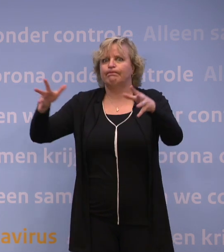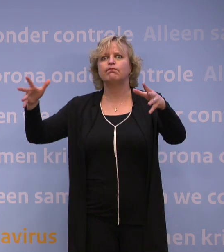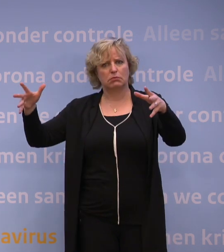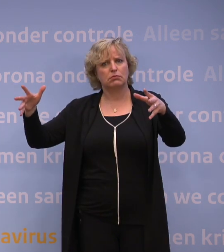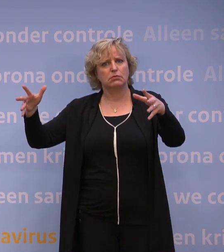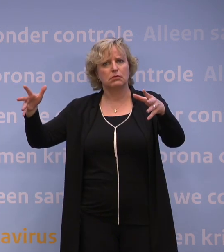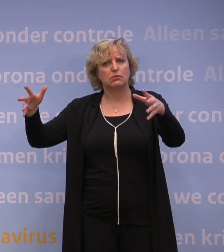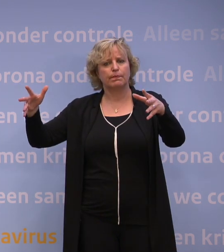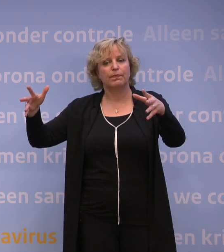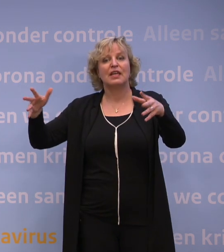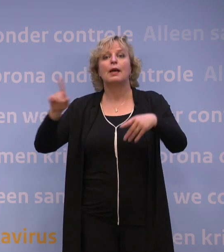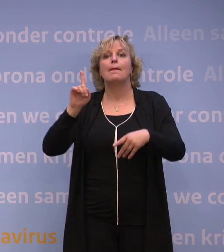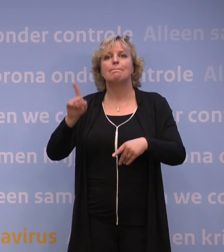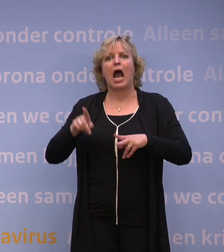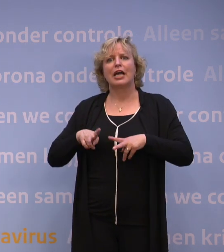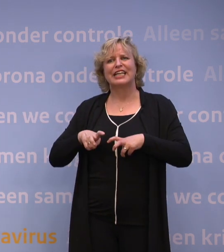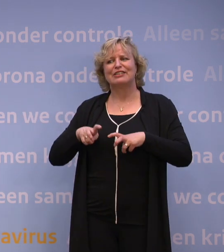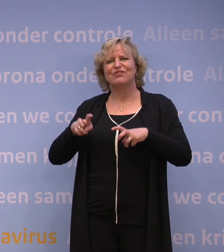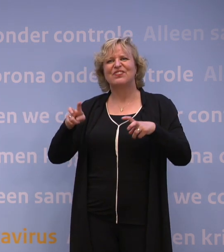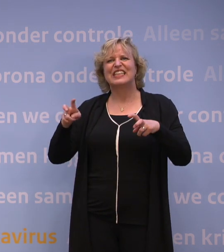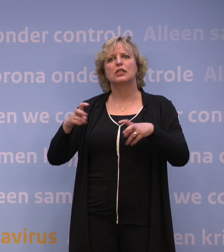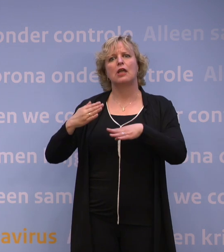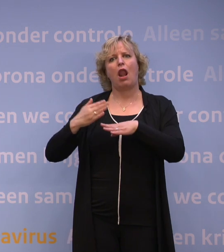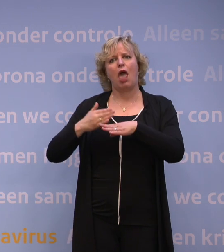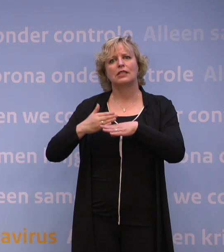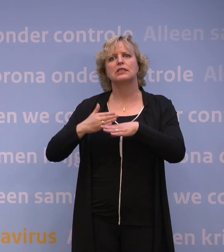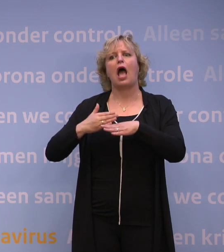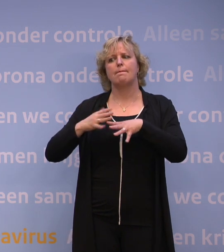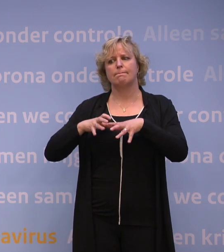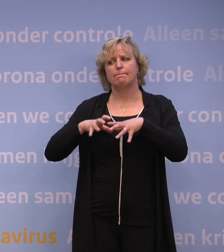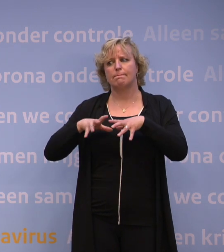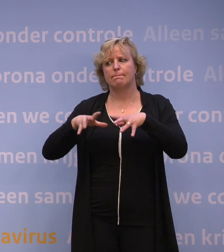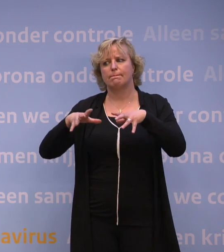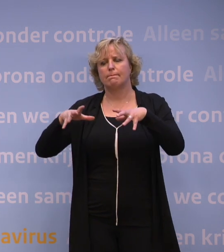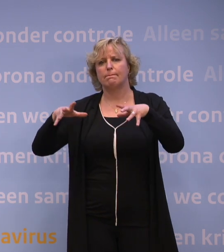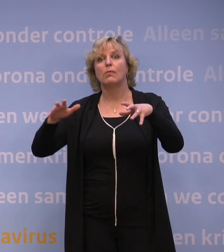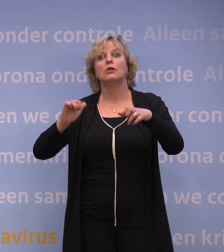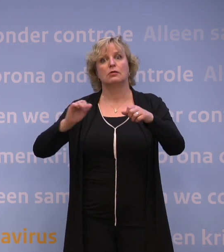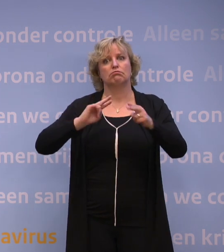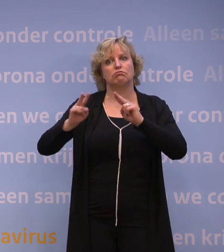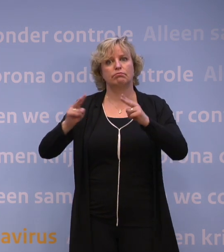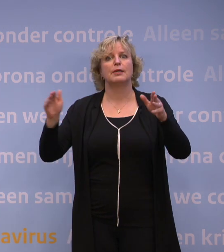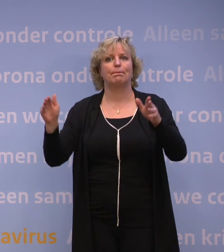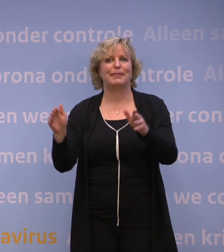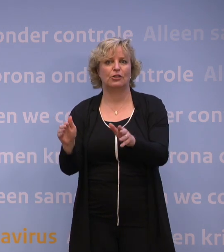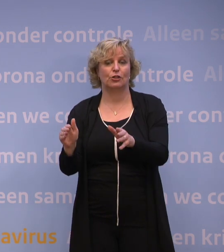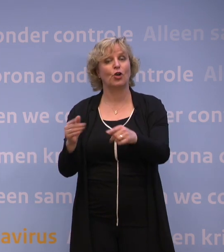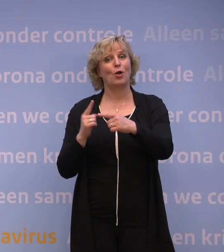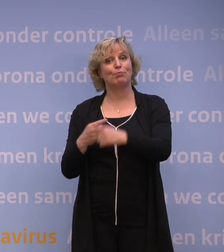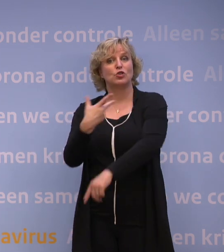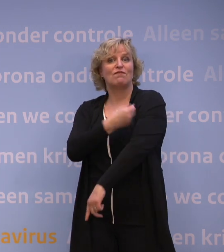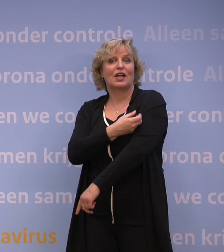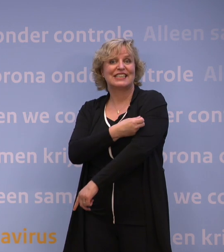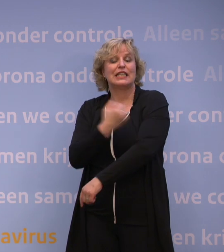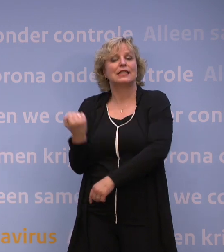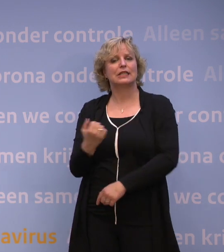het virus zich zo langzaam verspreidt, daalt dat aantal gelukkig wel. En we hebben natuurlijk die vaccinaties en daarom durven we